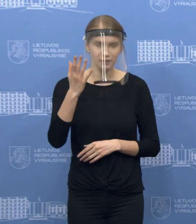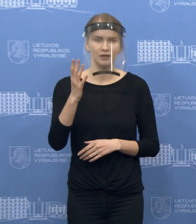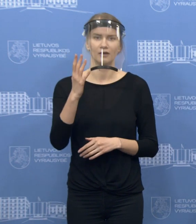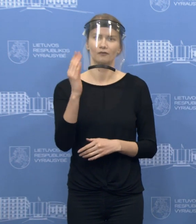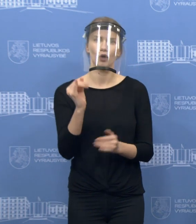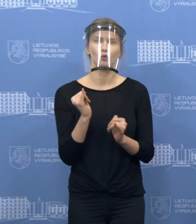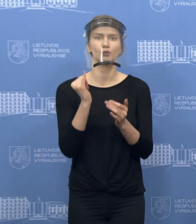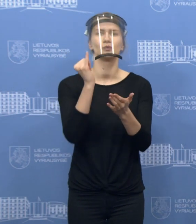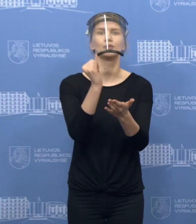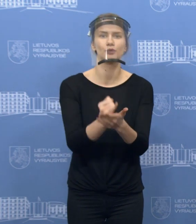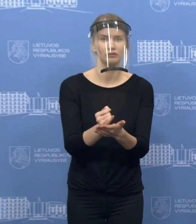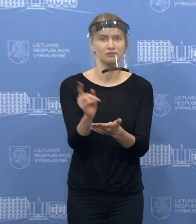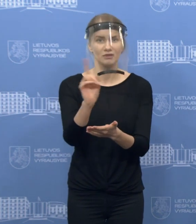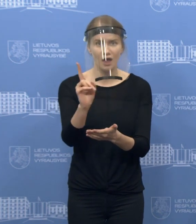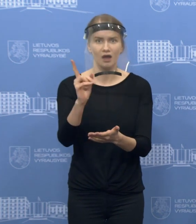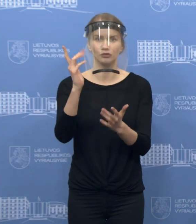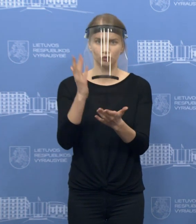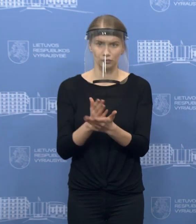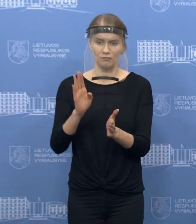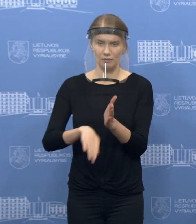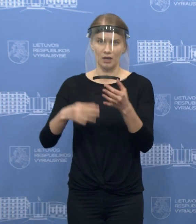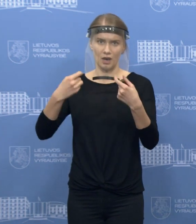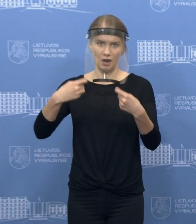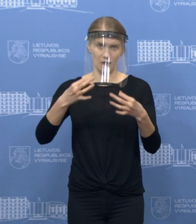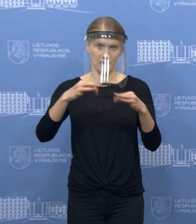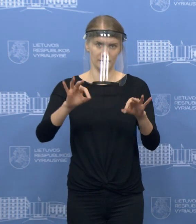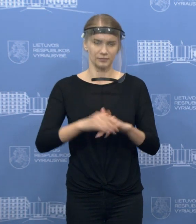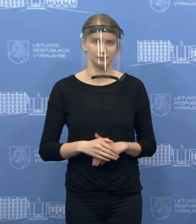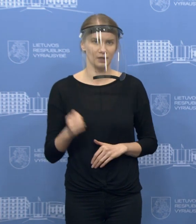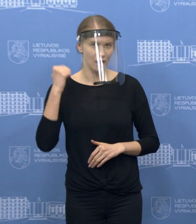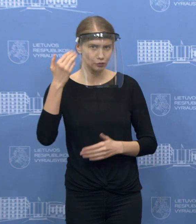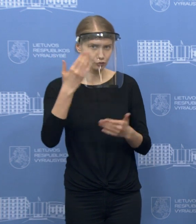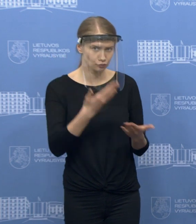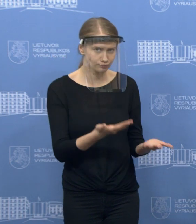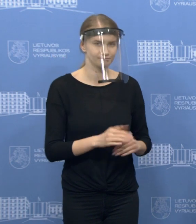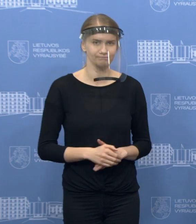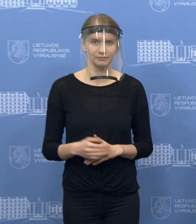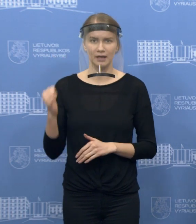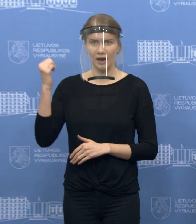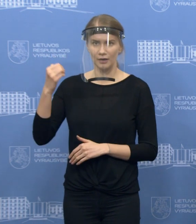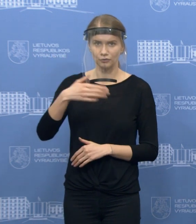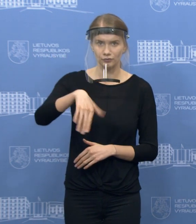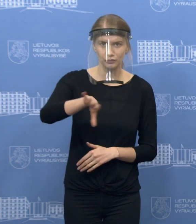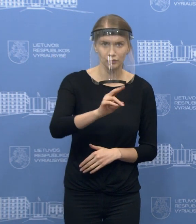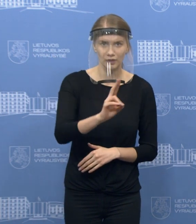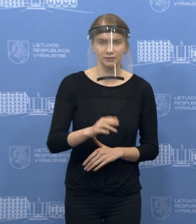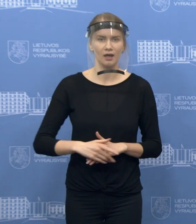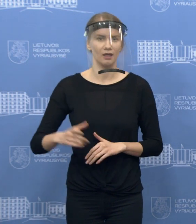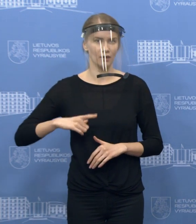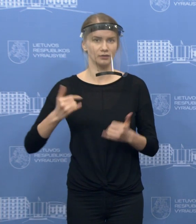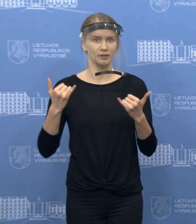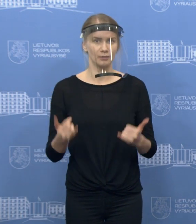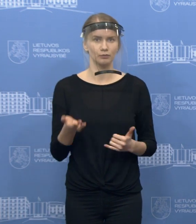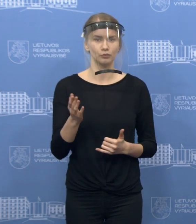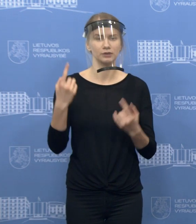ir taškas padėtas. Ne, tikrai ne. Dėkui, premjere, dėkui žurnalistams. Žurnalistų prašyčiau dar nepabėgti, nes dabar